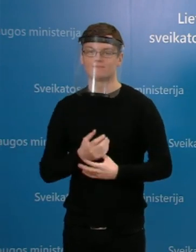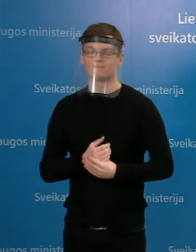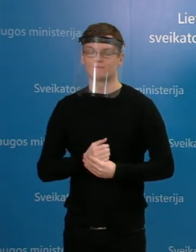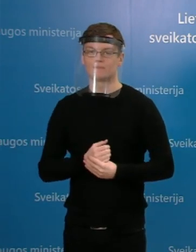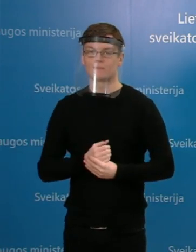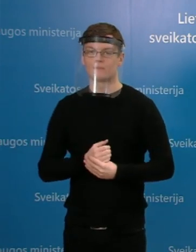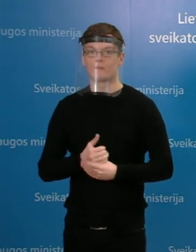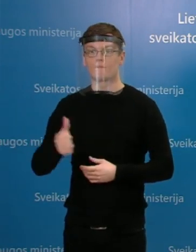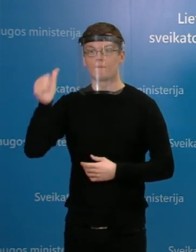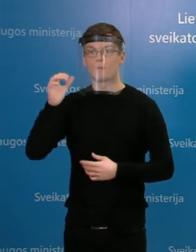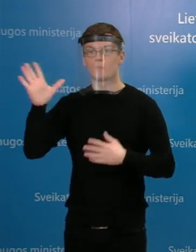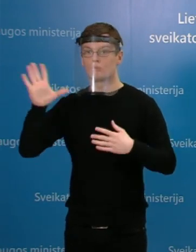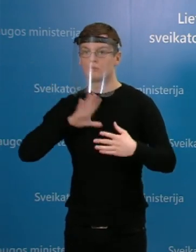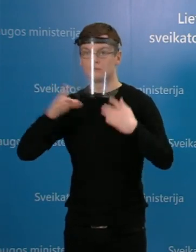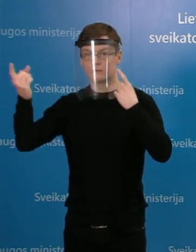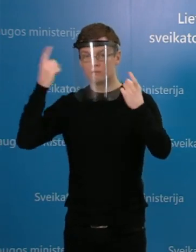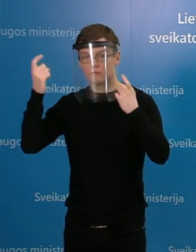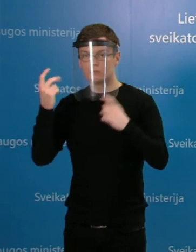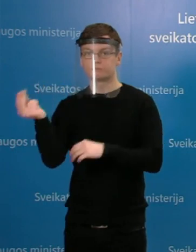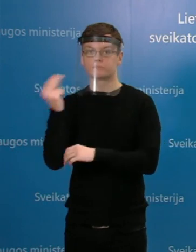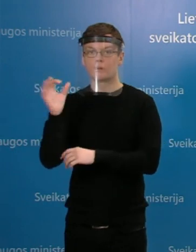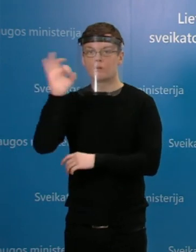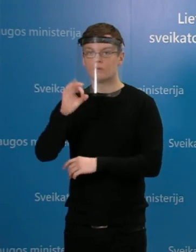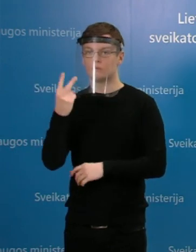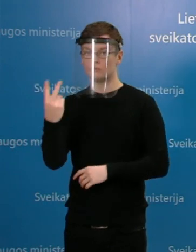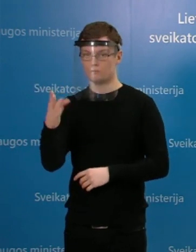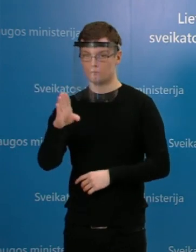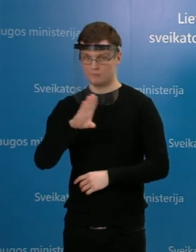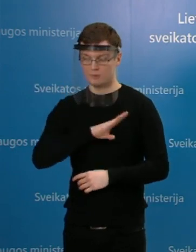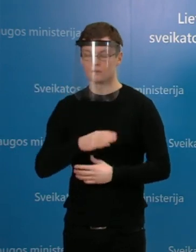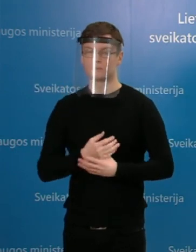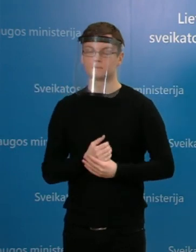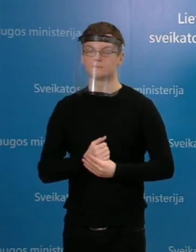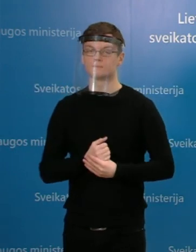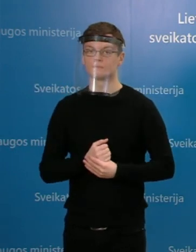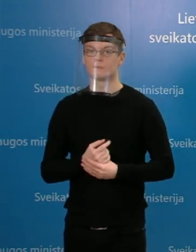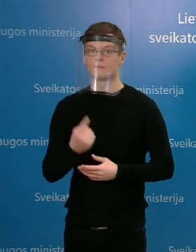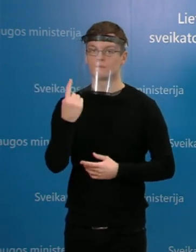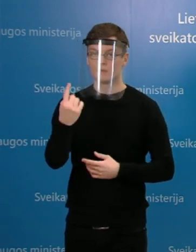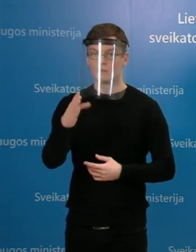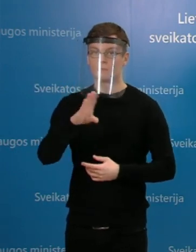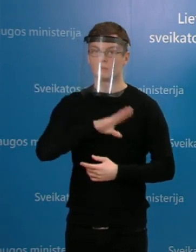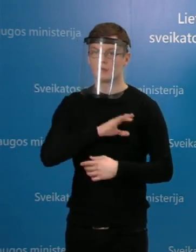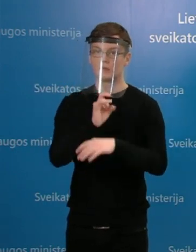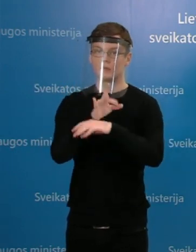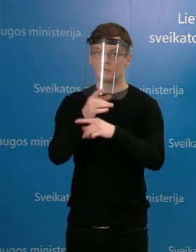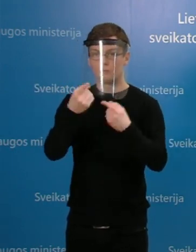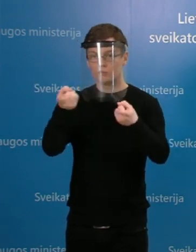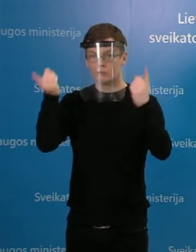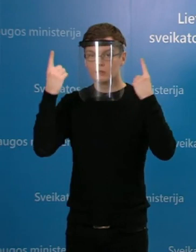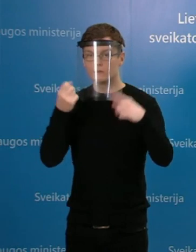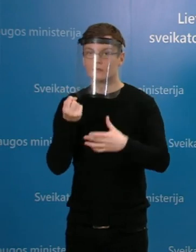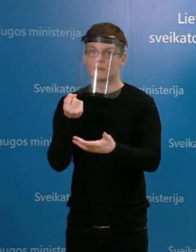gavo informaciją apie dvi mirtis. Viena mirtis ištiko asmenį Klaipėdos universitetinėje